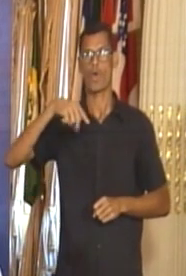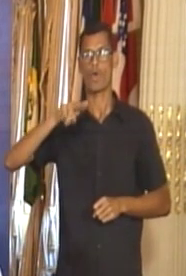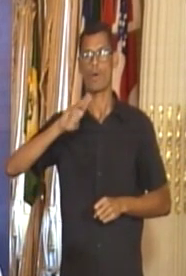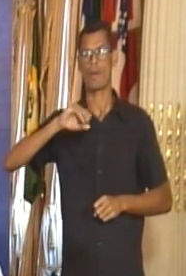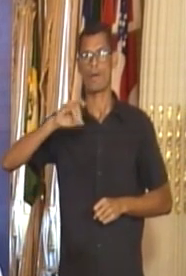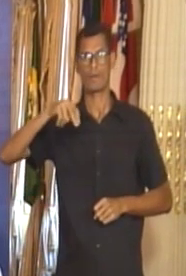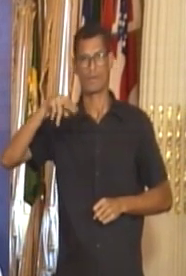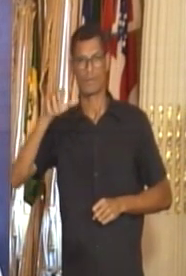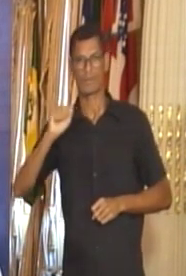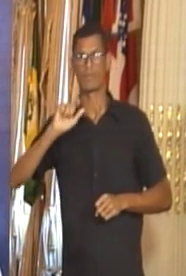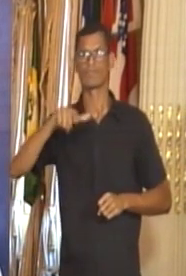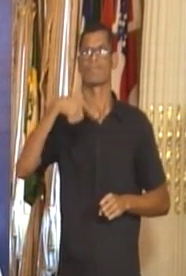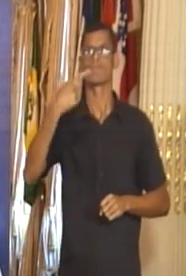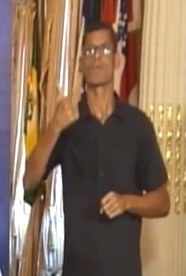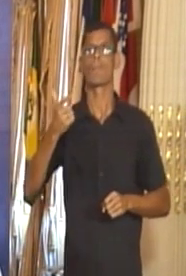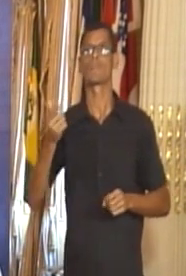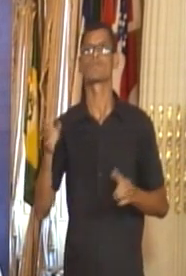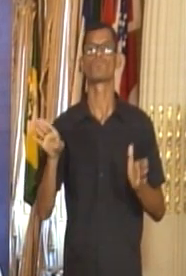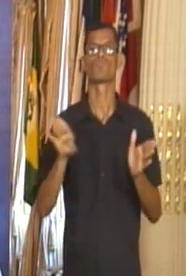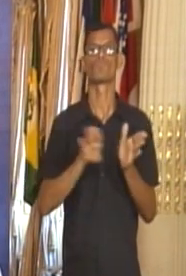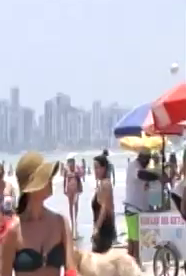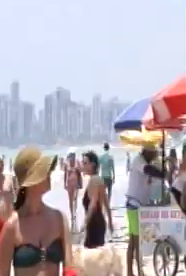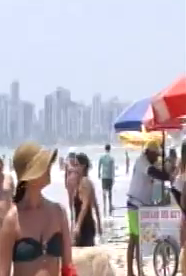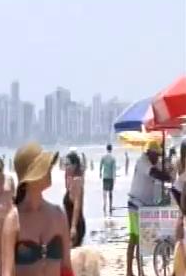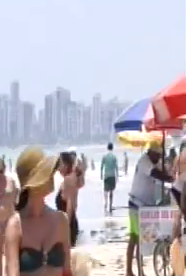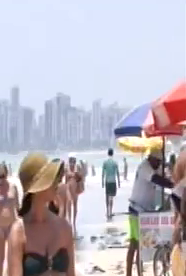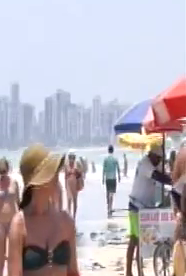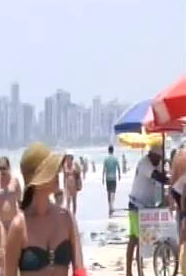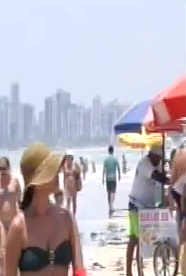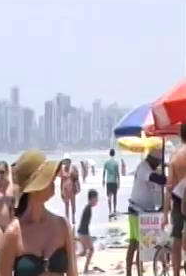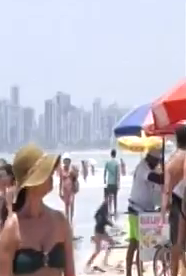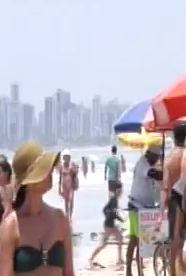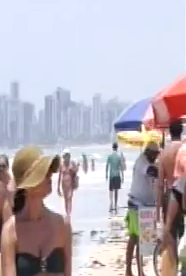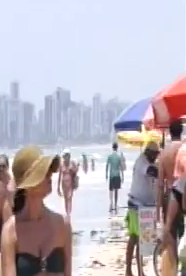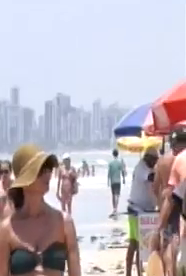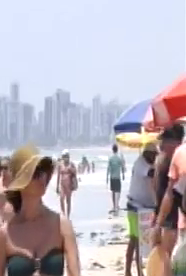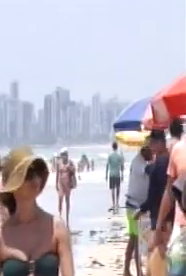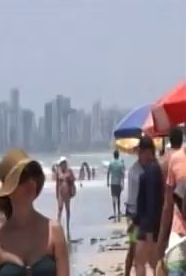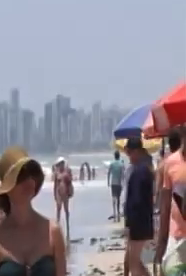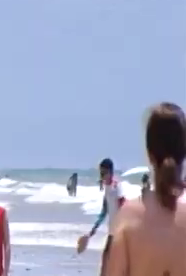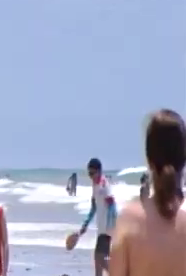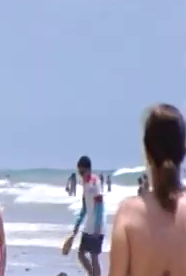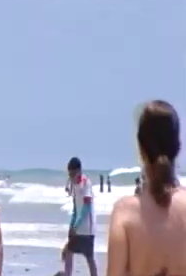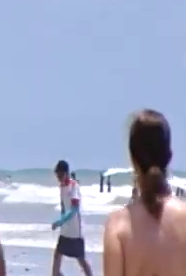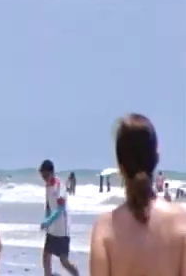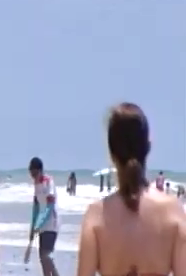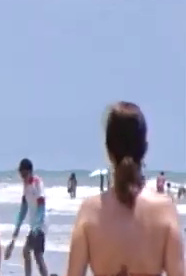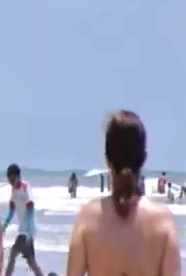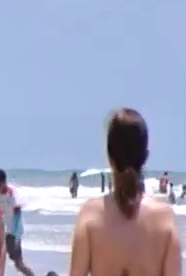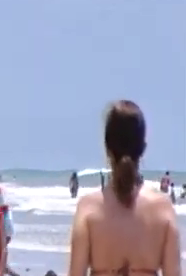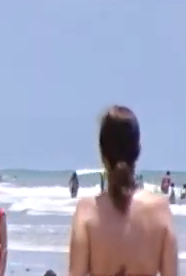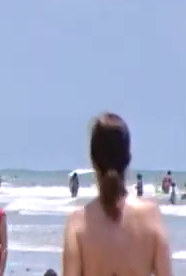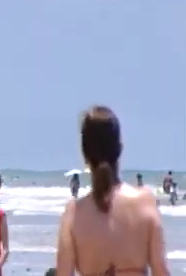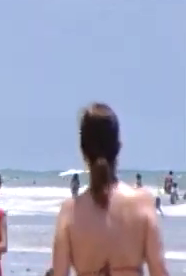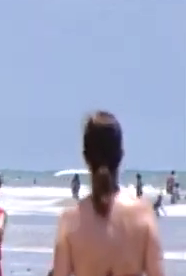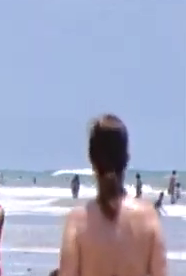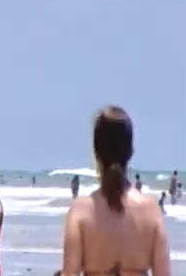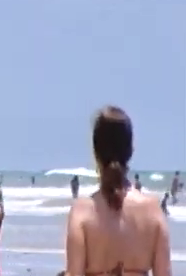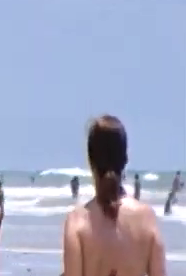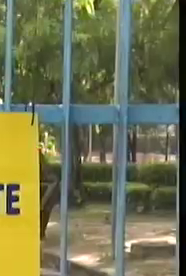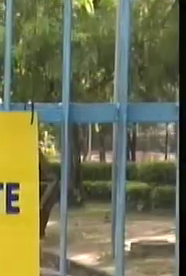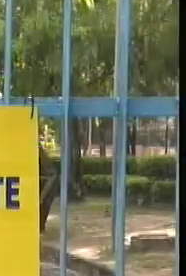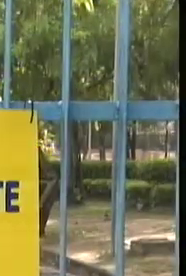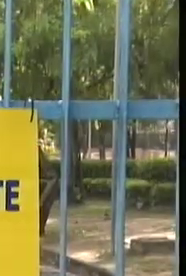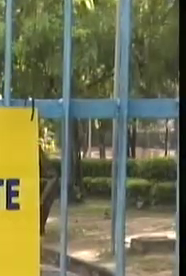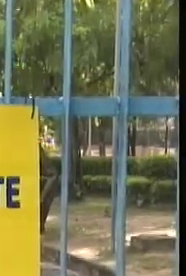séptico e veio a óbito no domingo O secretário confirmou a prorrogação do decreto que proíbe a circulação de pessoas